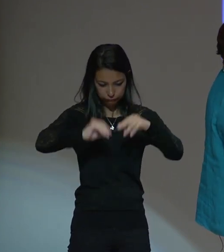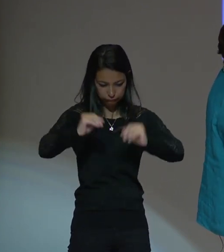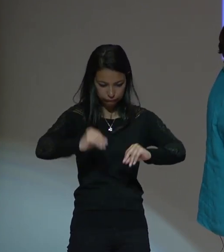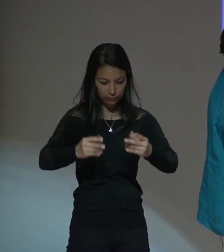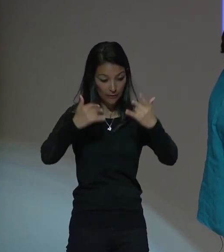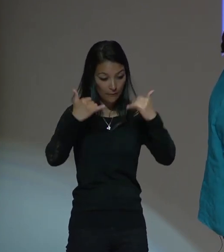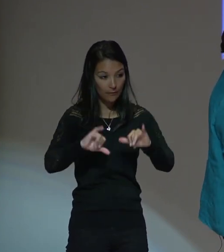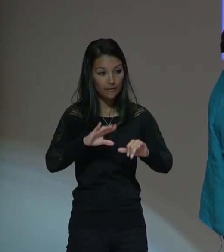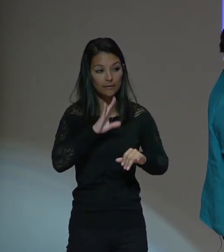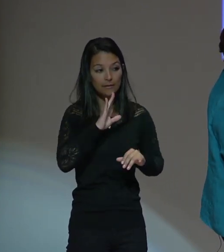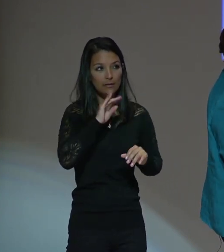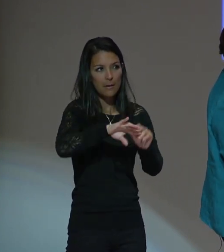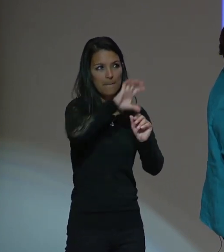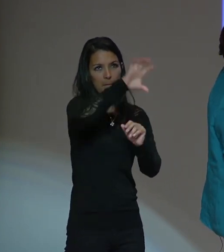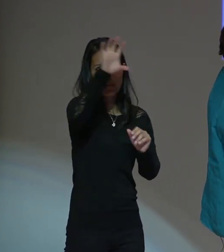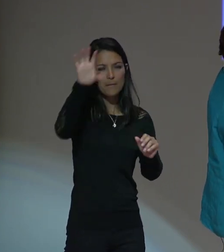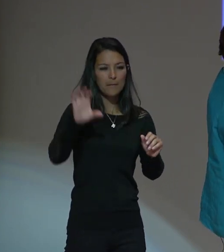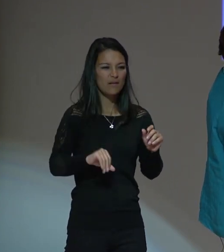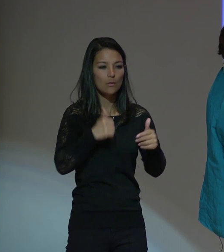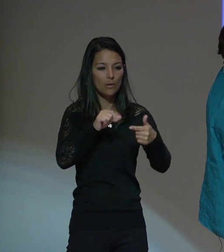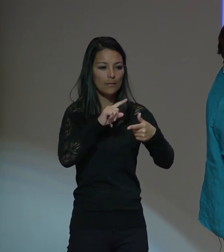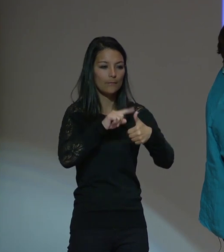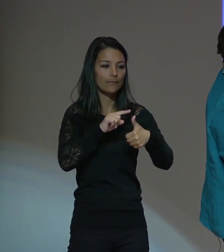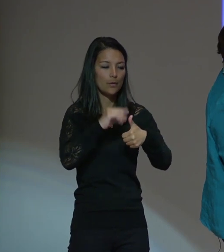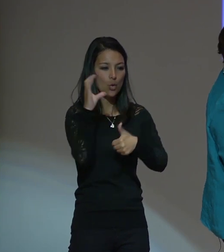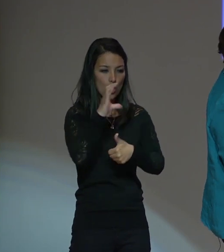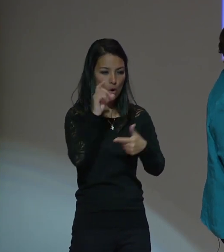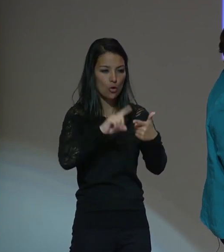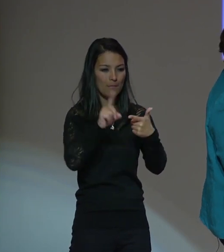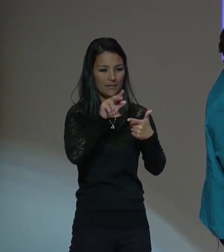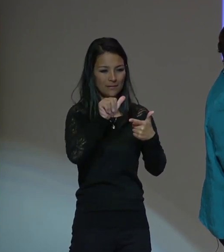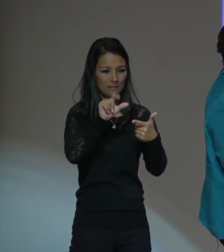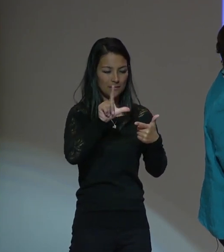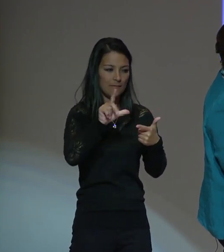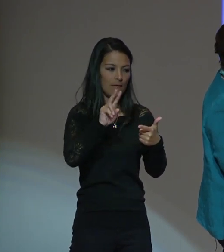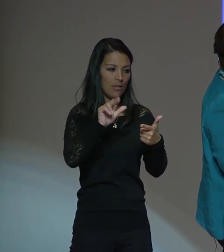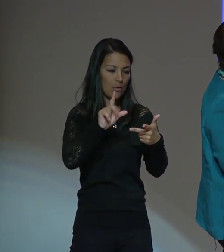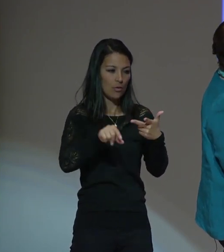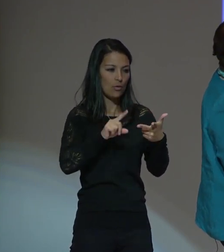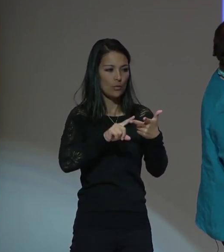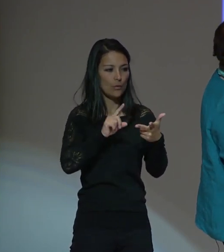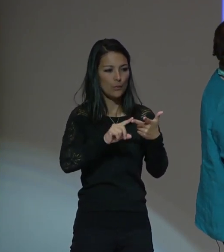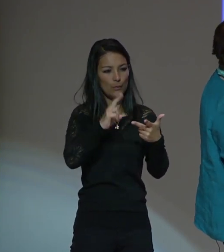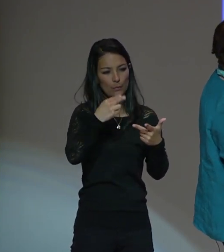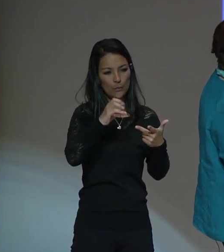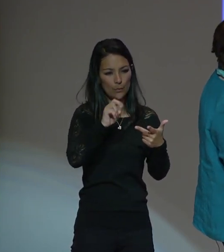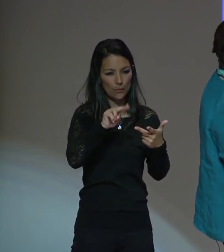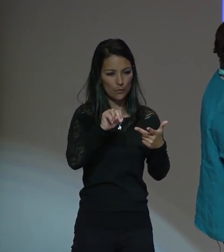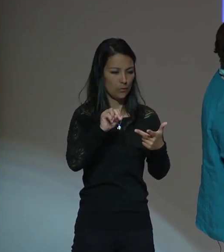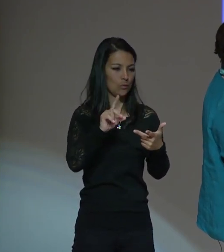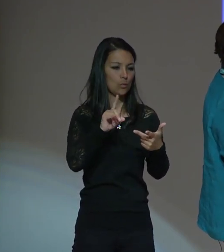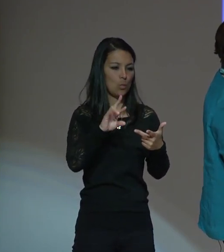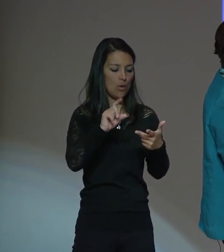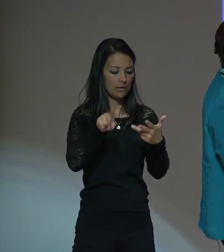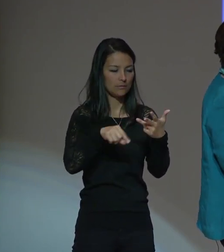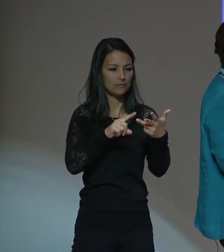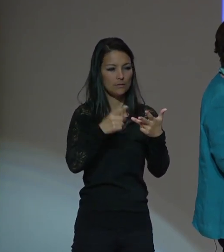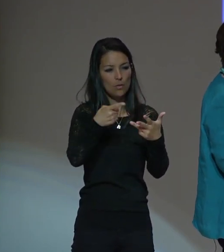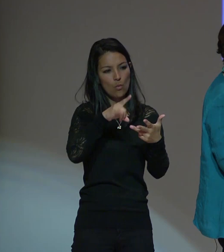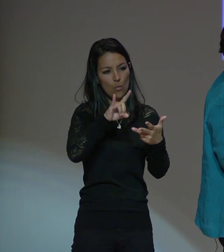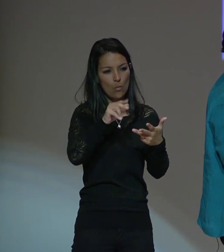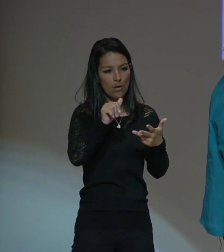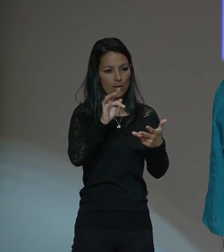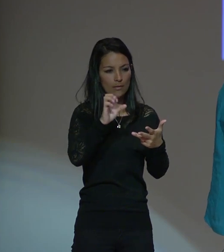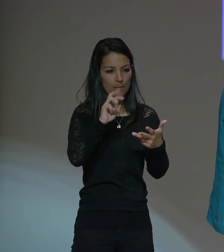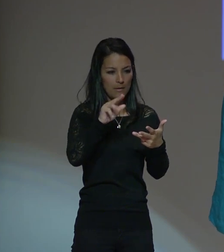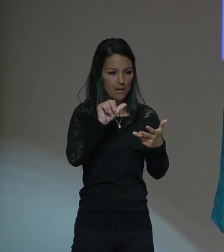con los países Colombia, El Salvador, Honduras, Nicaragua, Guatemala y México. Y